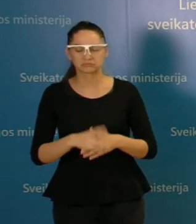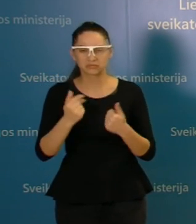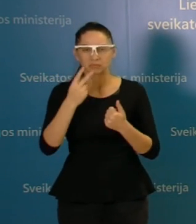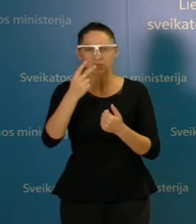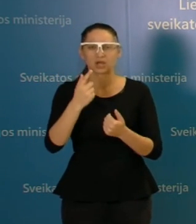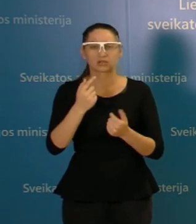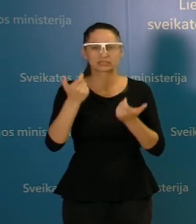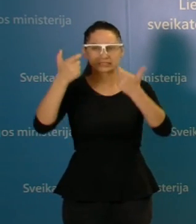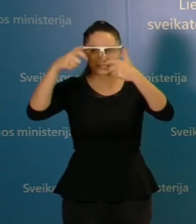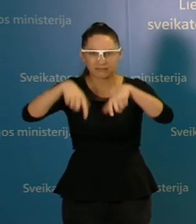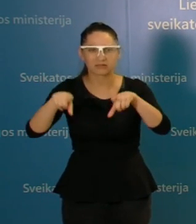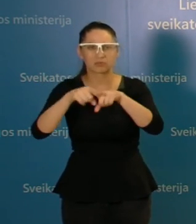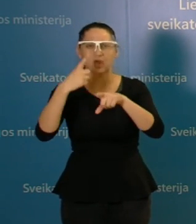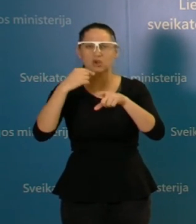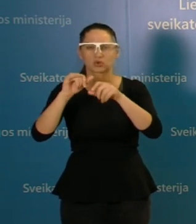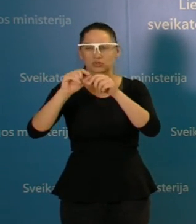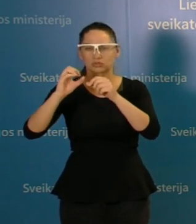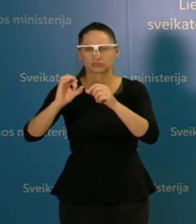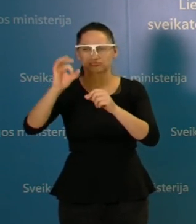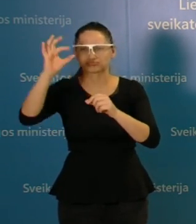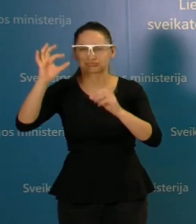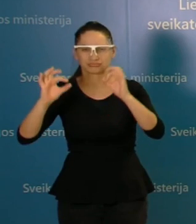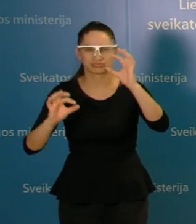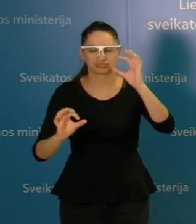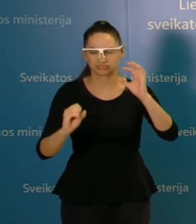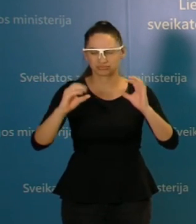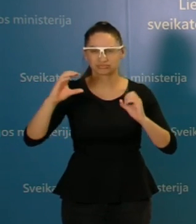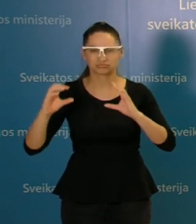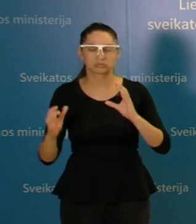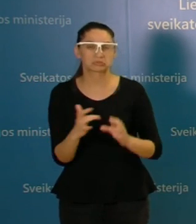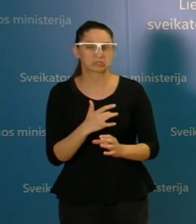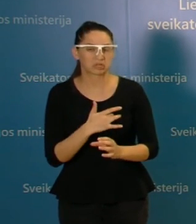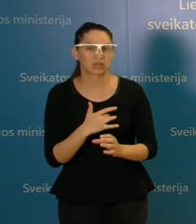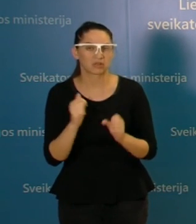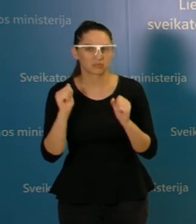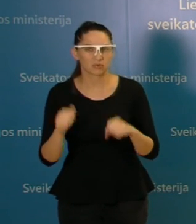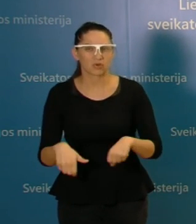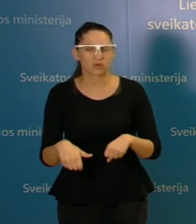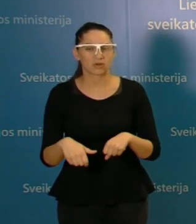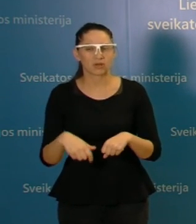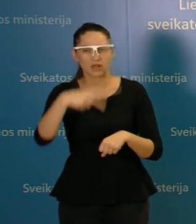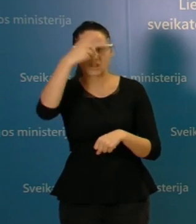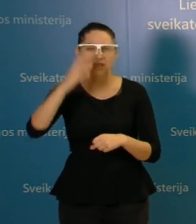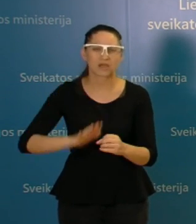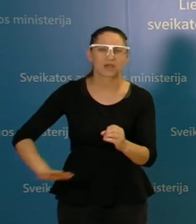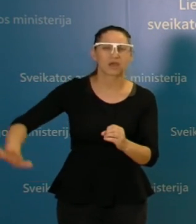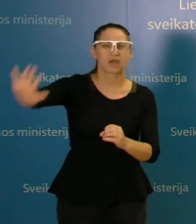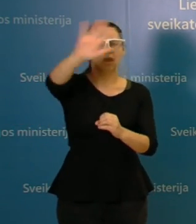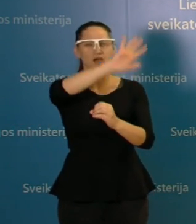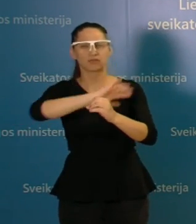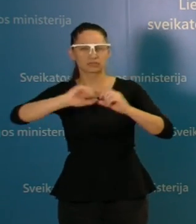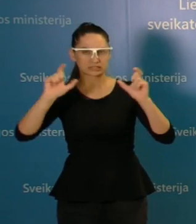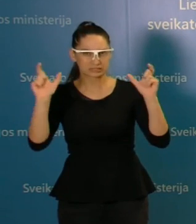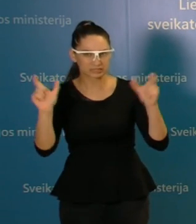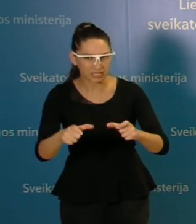raudonojoje zonoje. Tai ar nėra prasmės, tuomet jau galbūt nacionaliniu mastu skelbti tą karantiną, na, jeigu bus